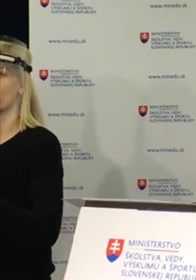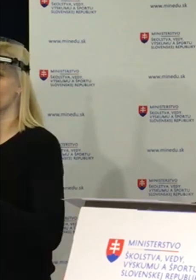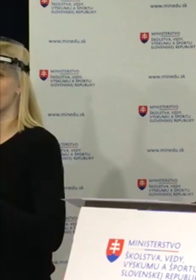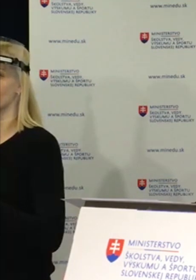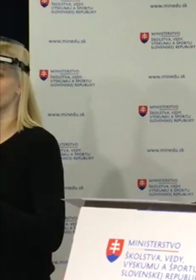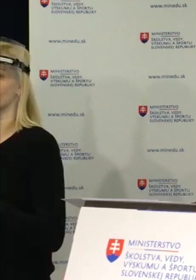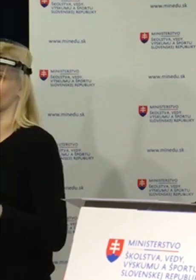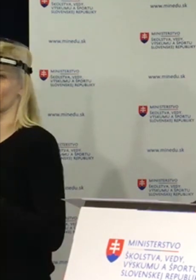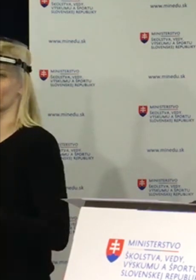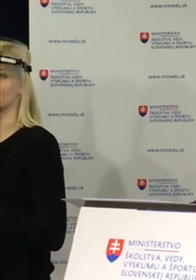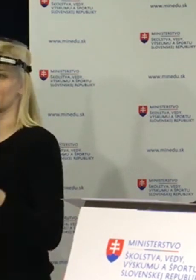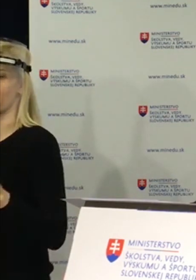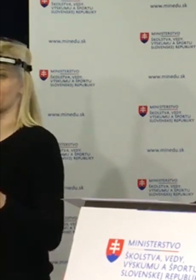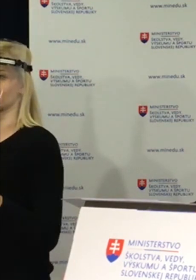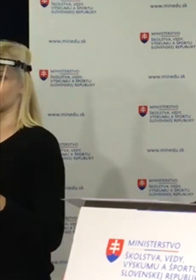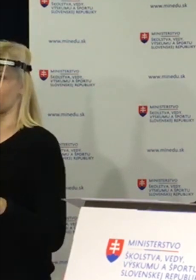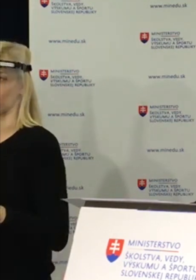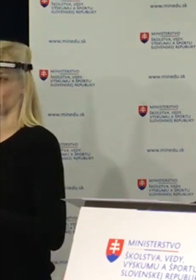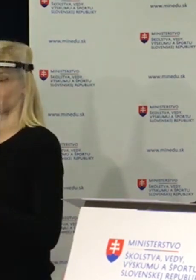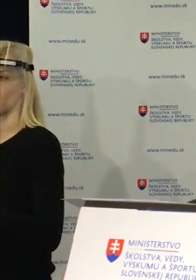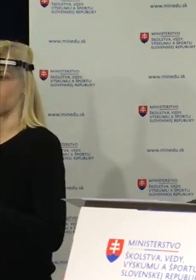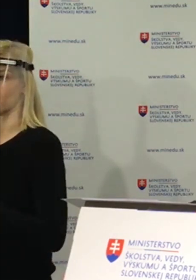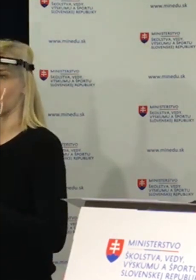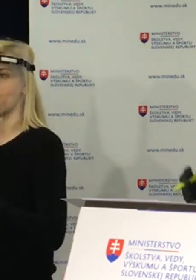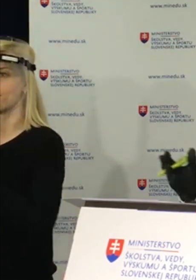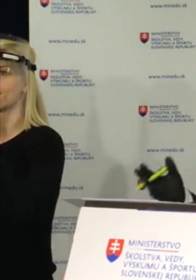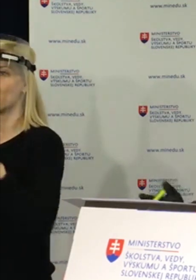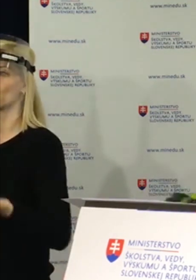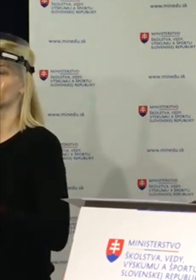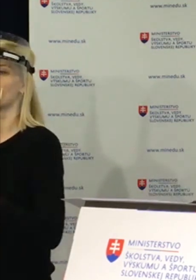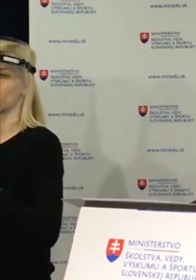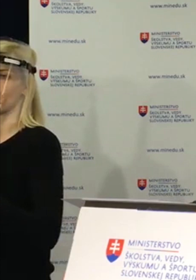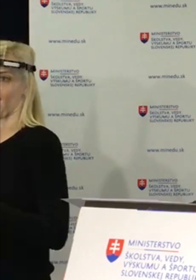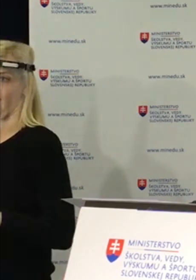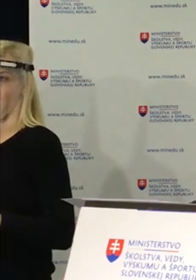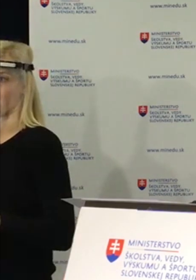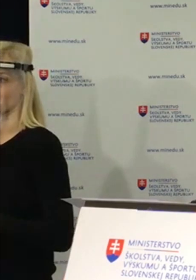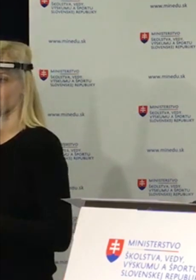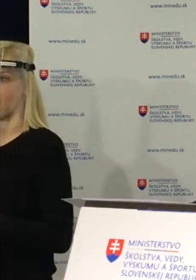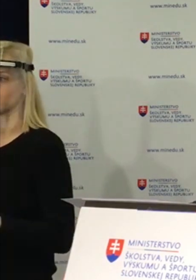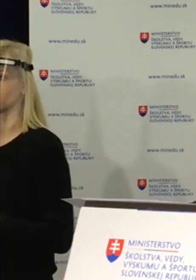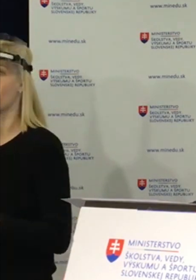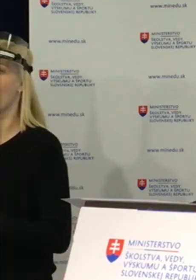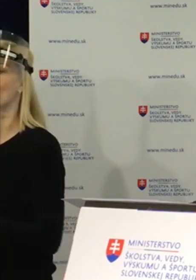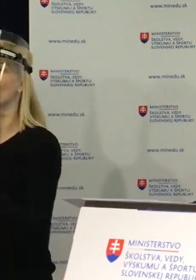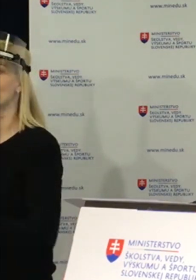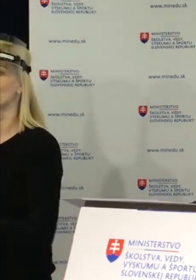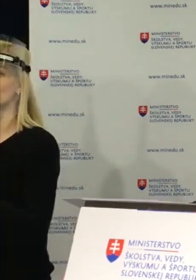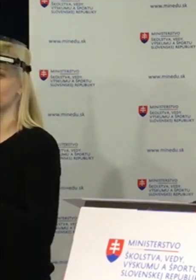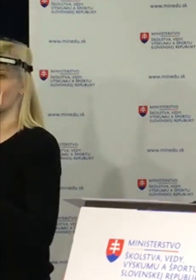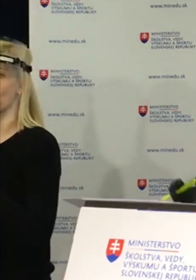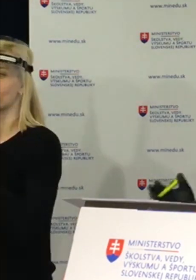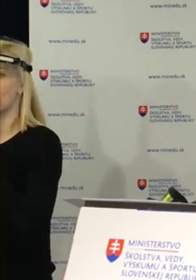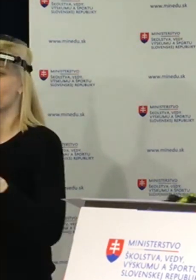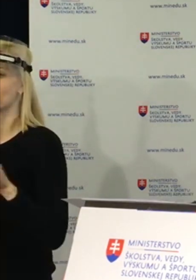započítavajú. To znamená, že známka za maturitný predmet, napríklad anglický jazyk, sa môže vypočítať ako priemer zo